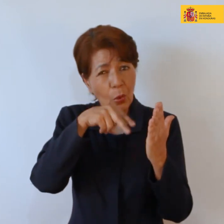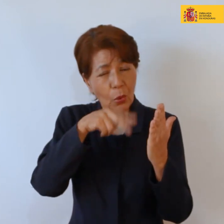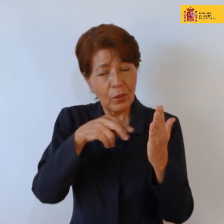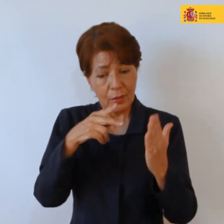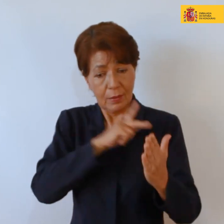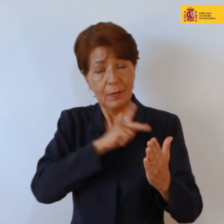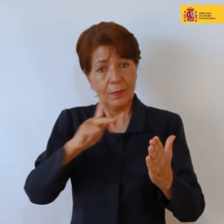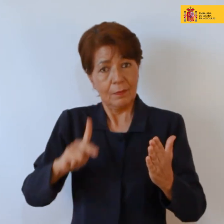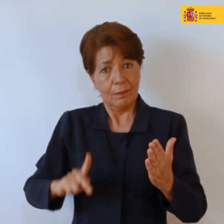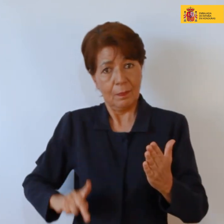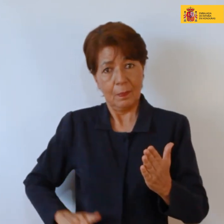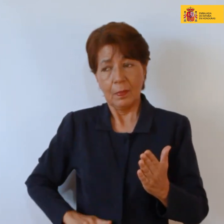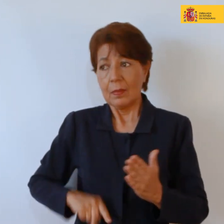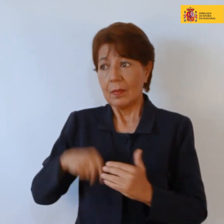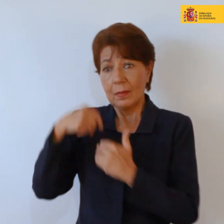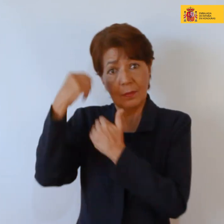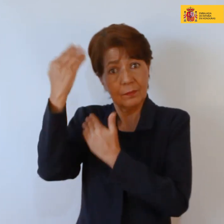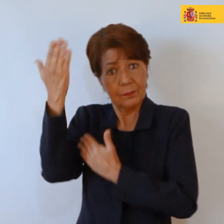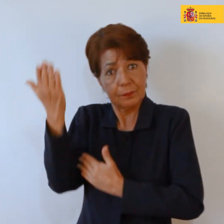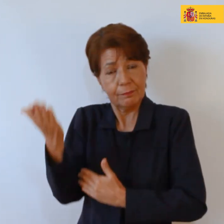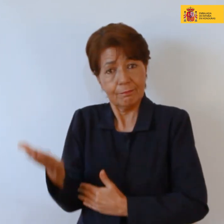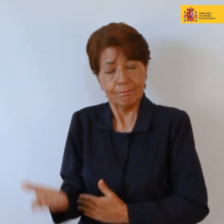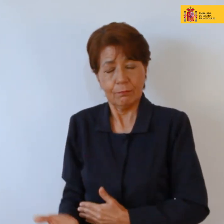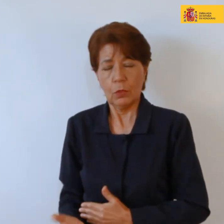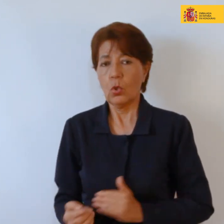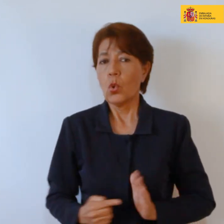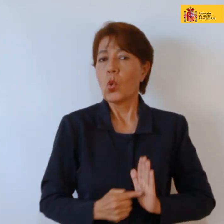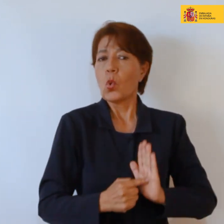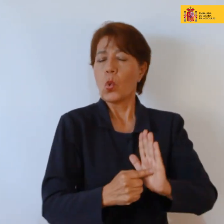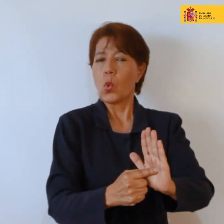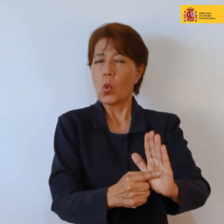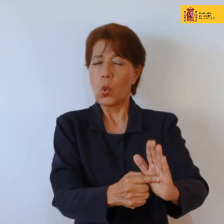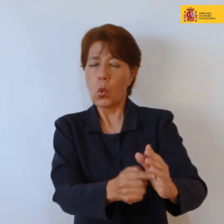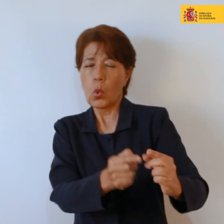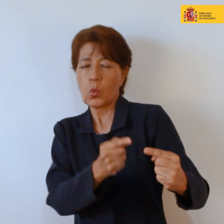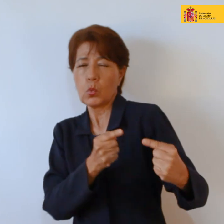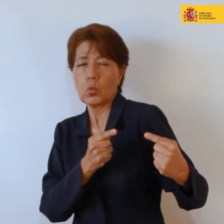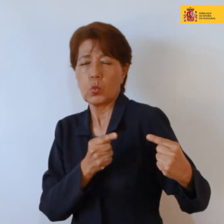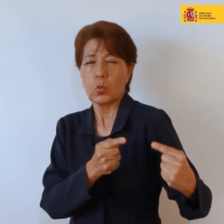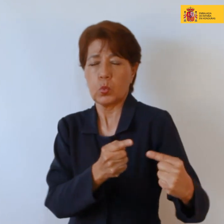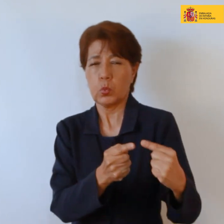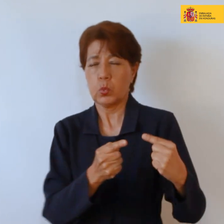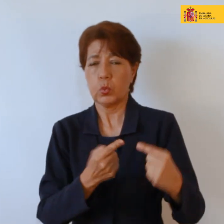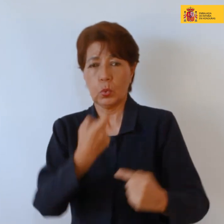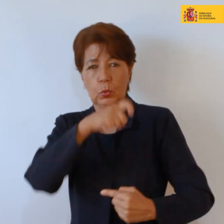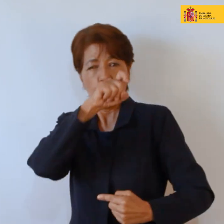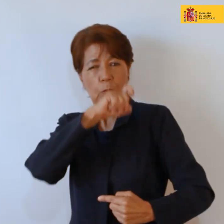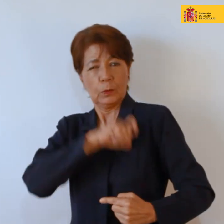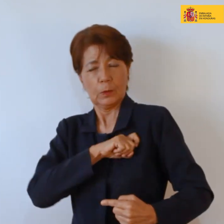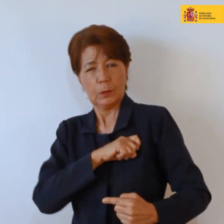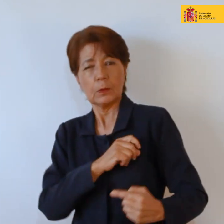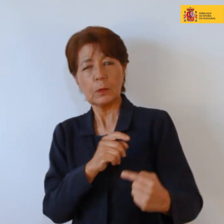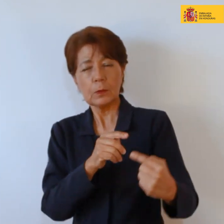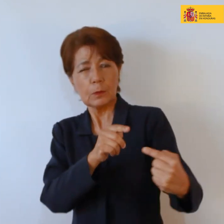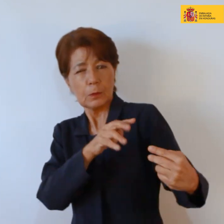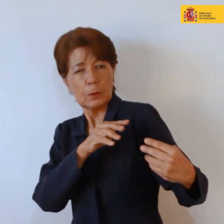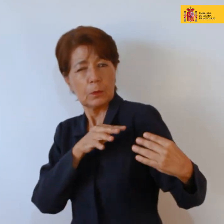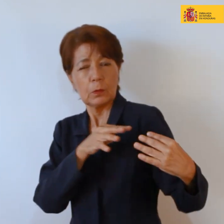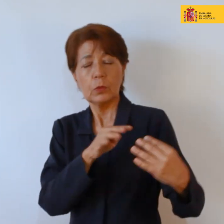princesa es que ella fue muy destacada por luchar contra el colonialismo español entonces su padre